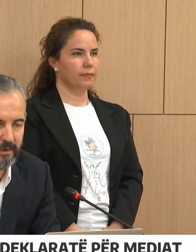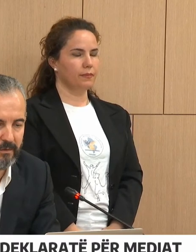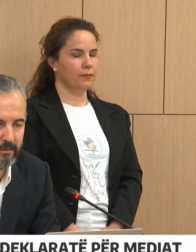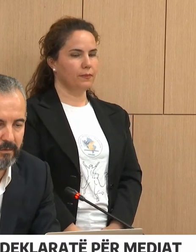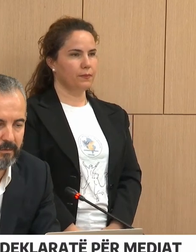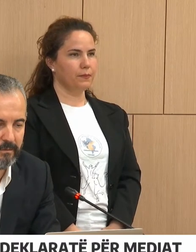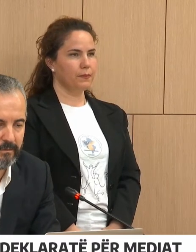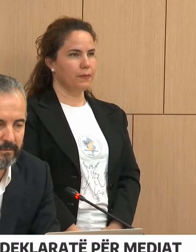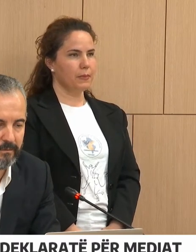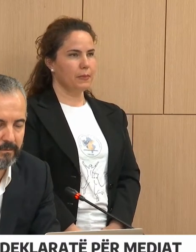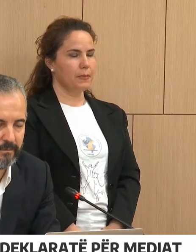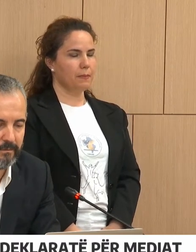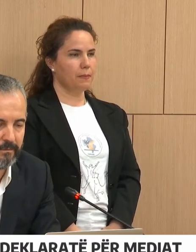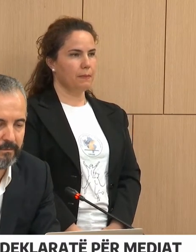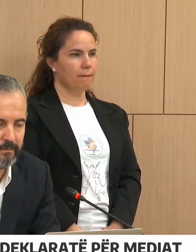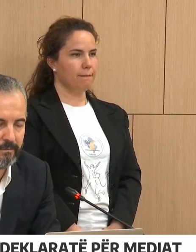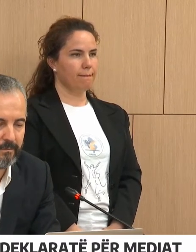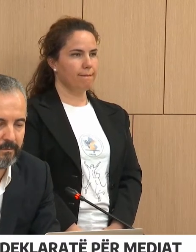Përdo një sekundi.